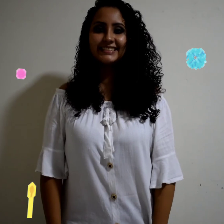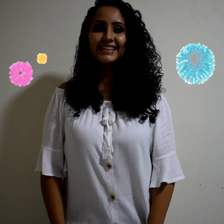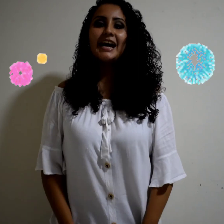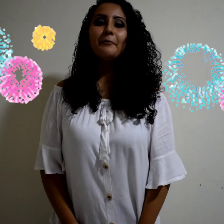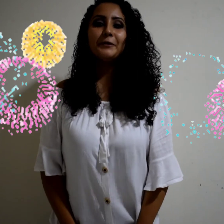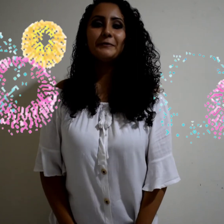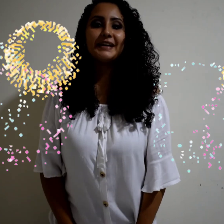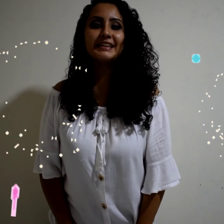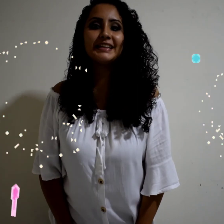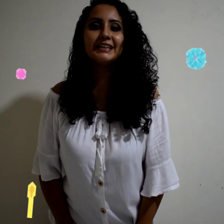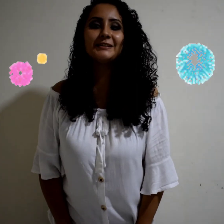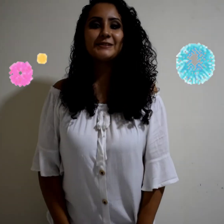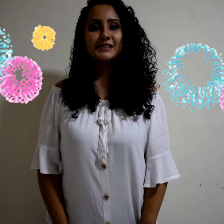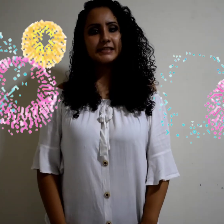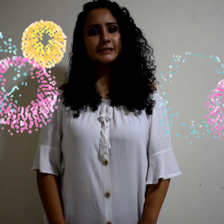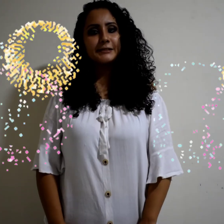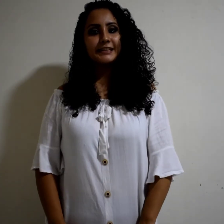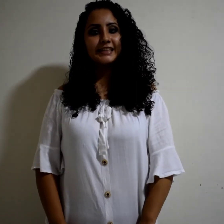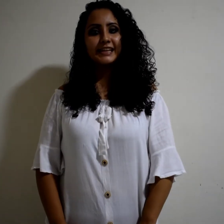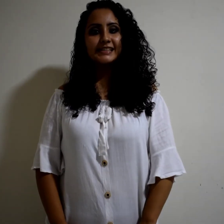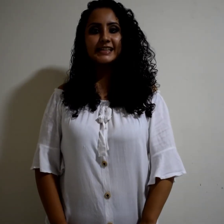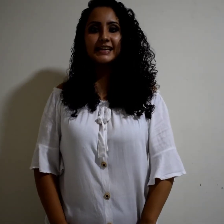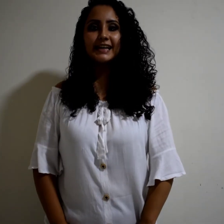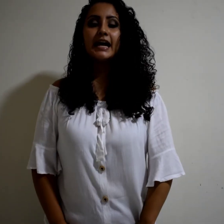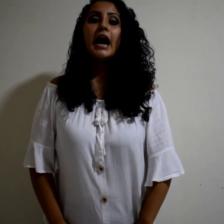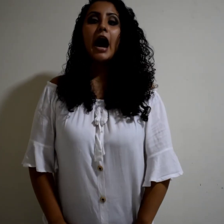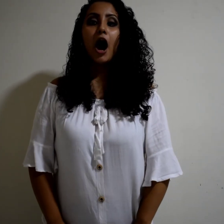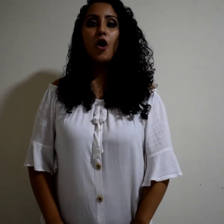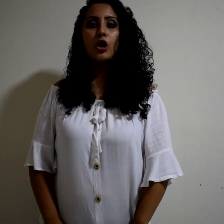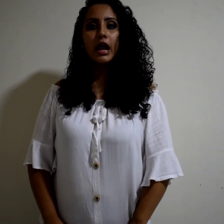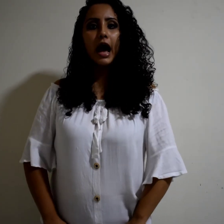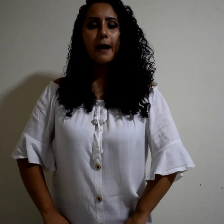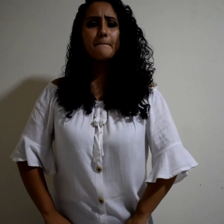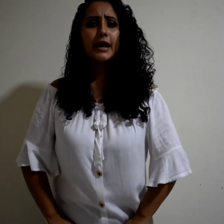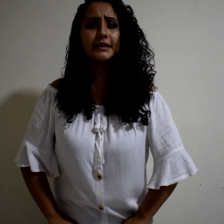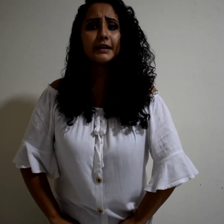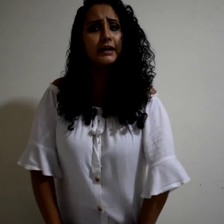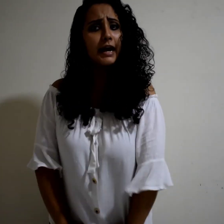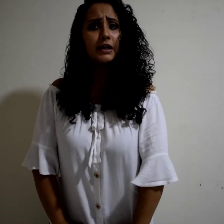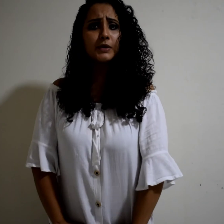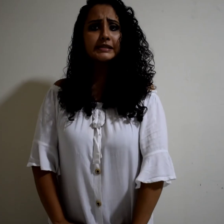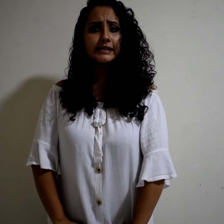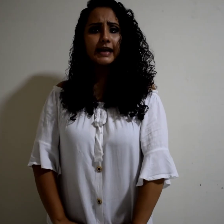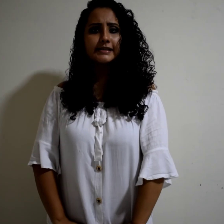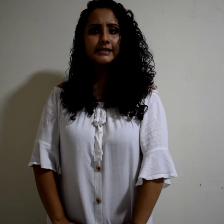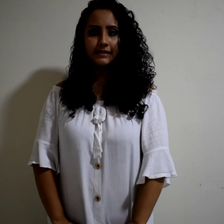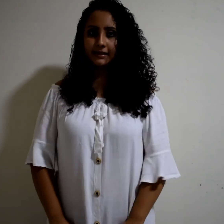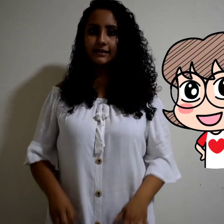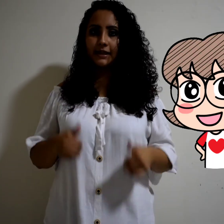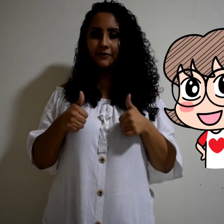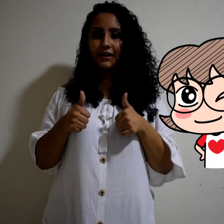Muy bien niños, así lo tienen que hacer. Ahora a practicar en nuestras casitas, ¿está bien?